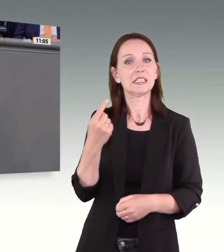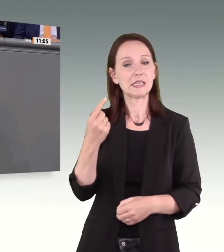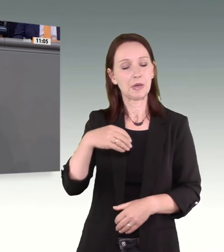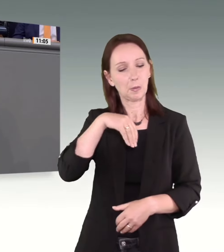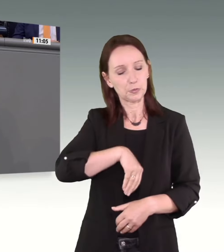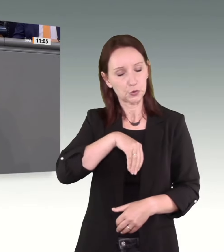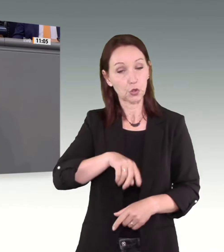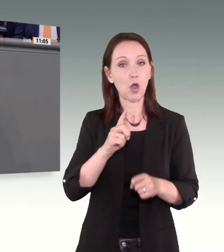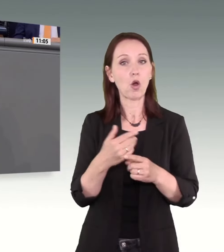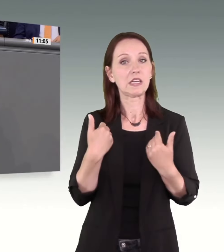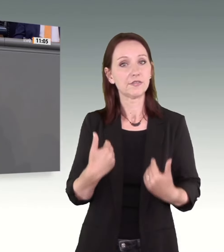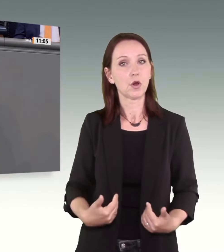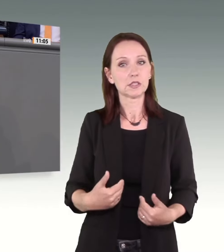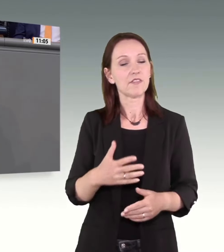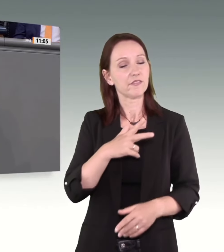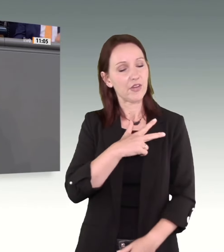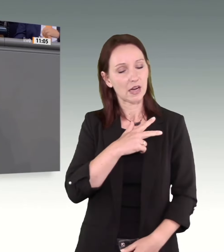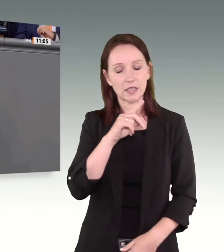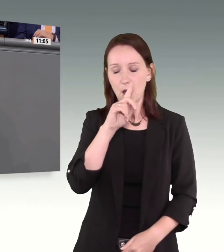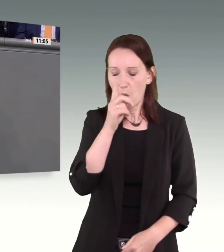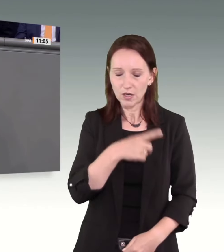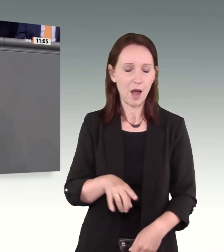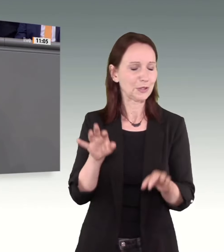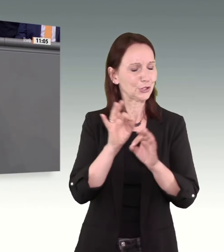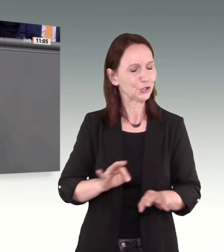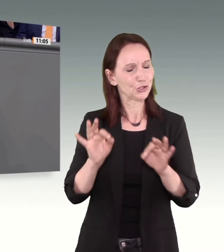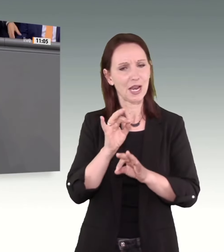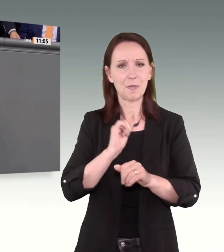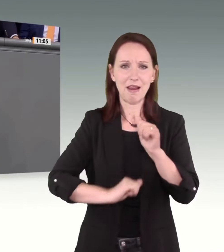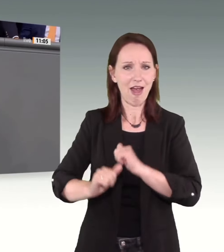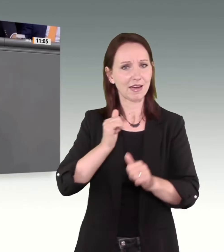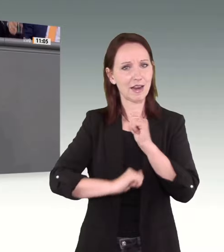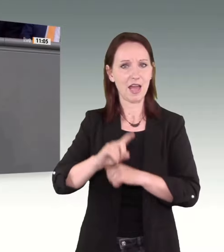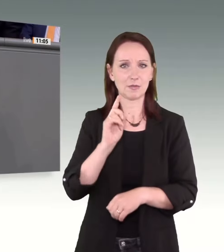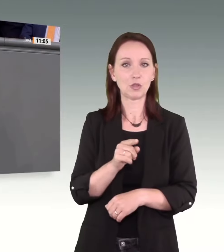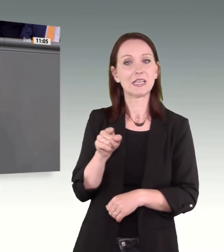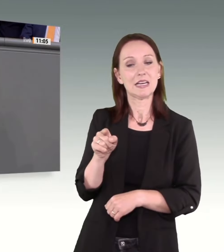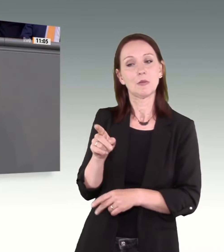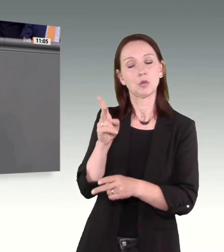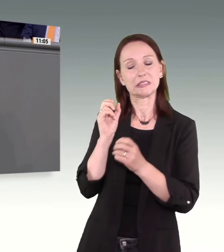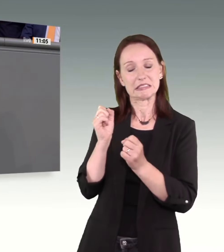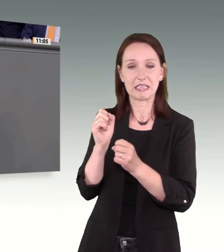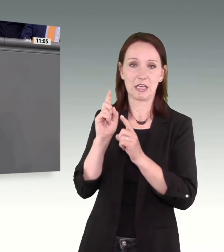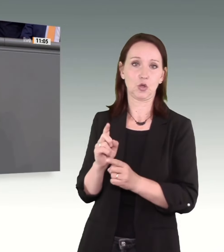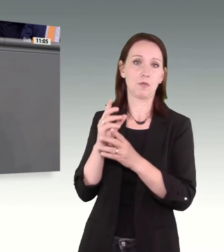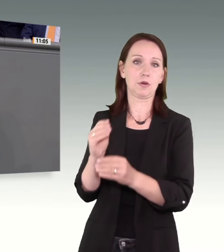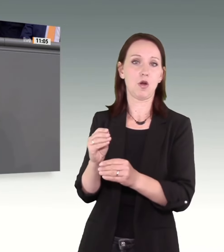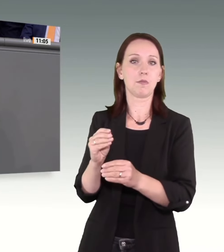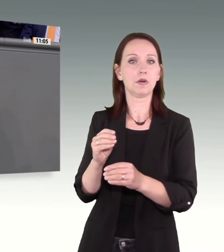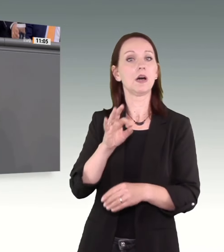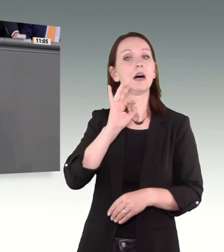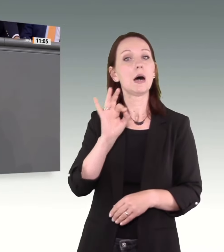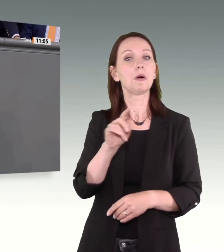unglaublich hier Leiden ertragen müssen. Sie sollen sich ganz sicher sein, dass ein gerichtliches Näherungsverbot bei